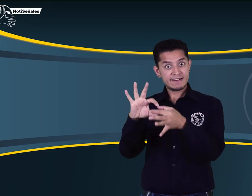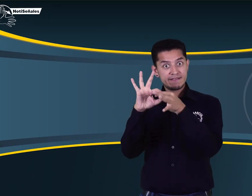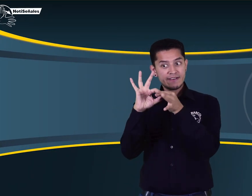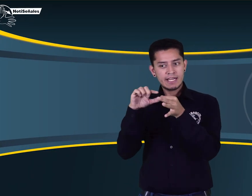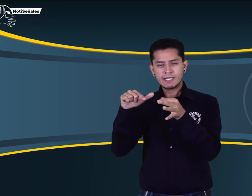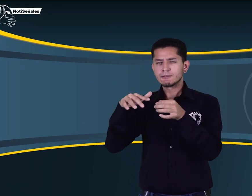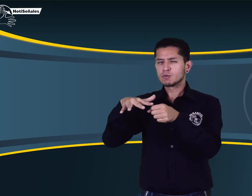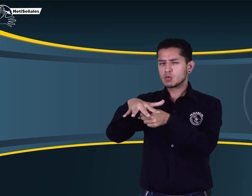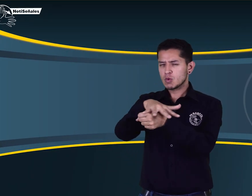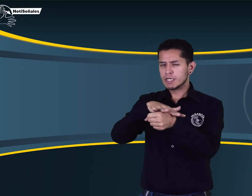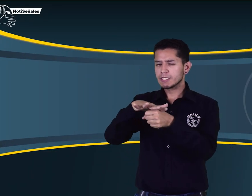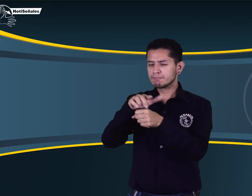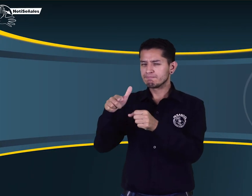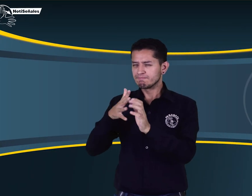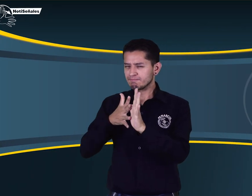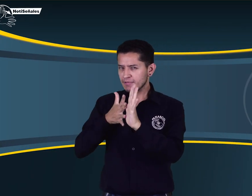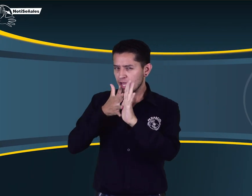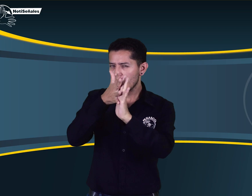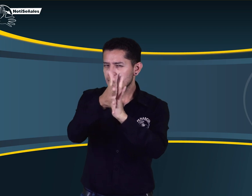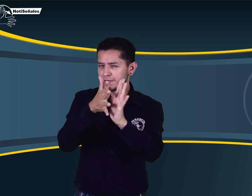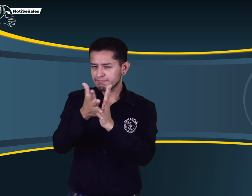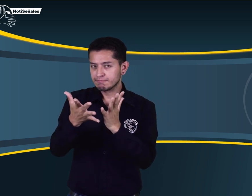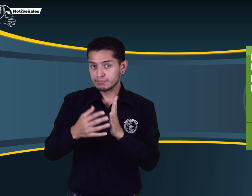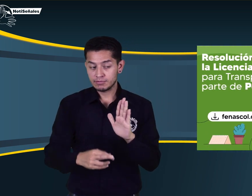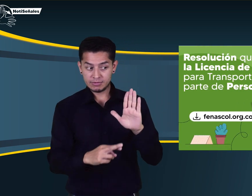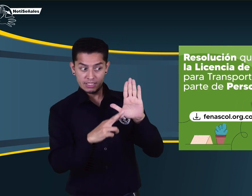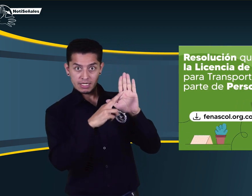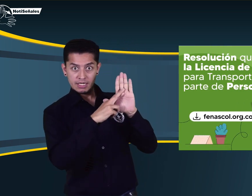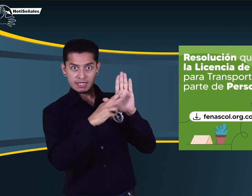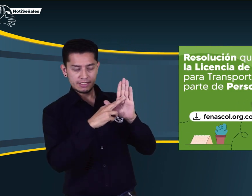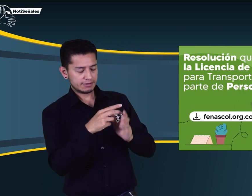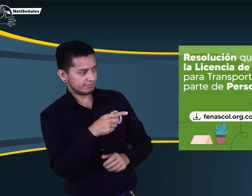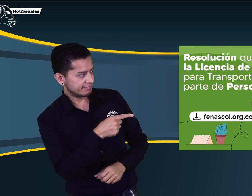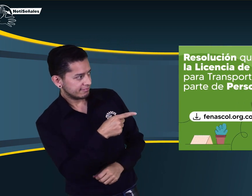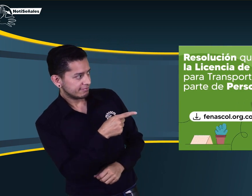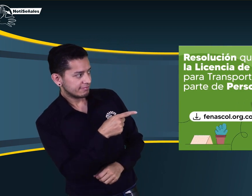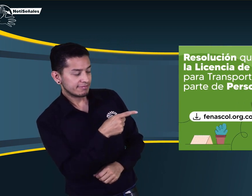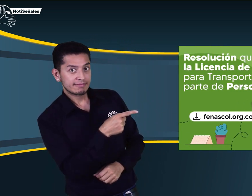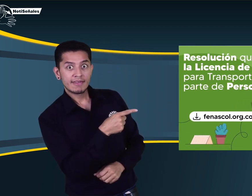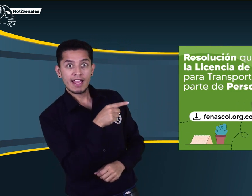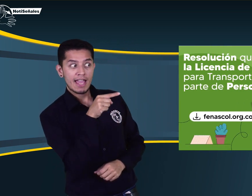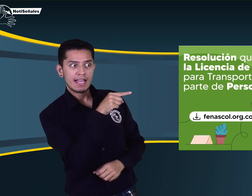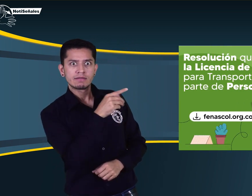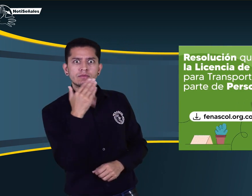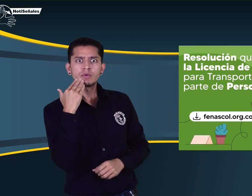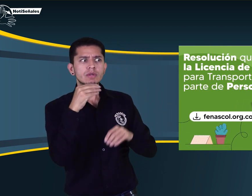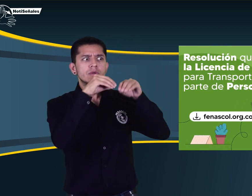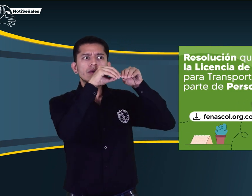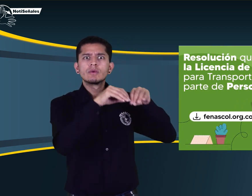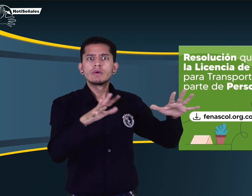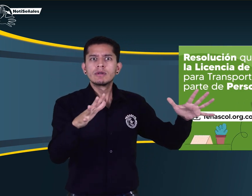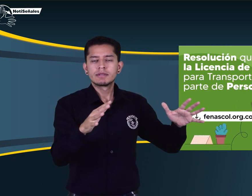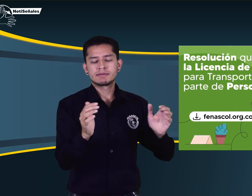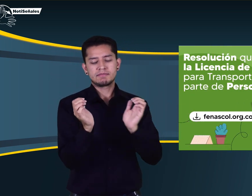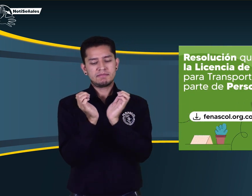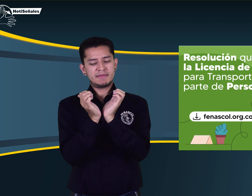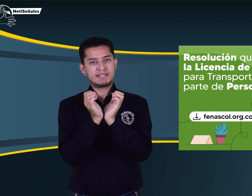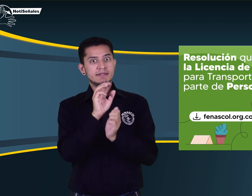Queremos contarles cuál fue el aporte de FNASCOL en esta reunión. La resolución que ven acá fue publicada el 31 de mayo del